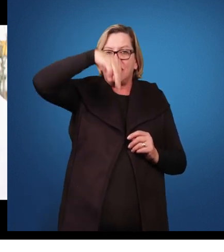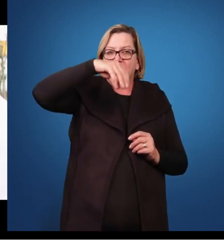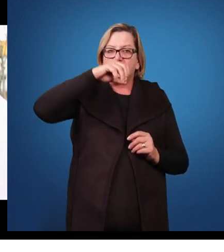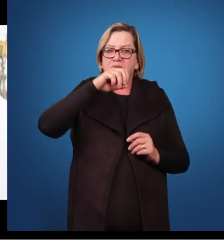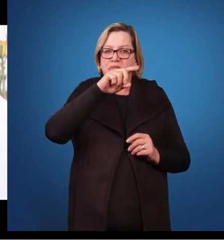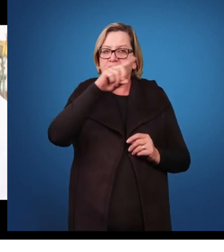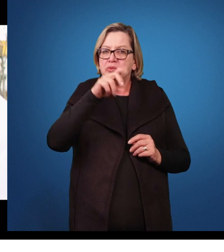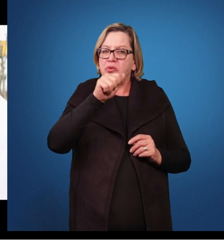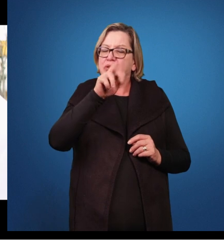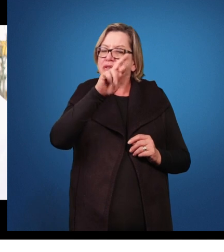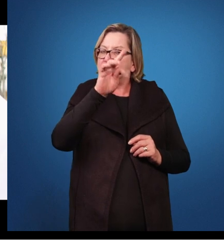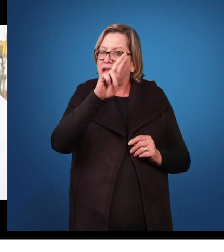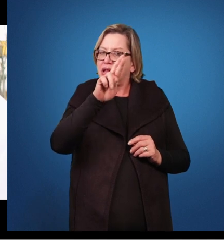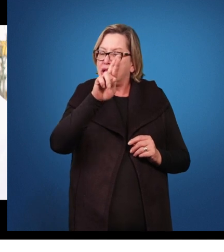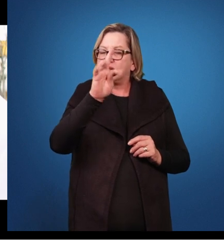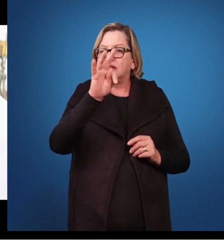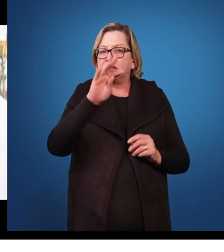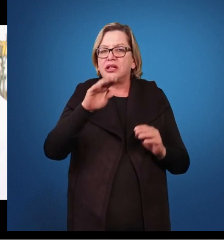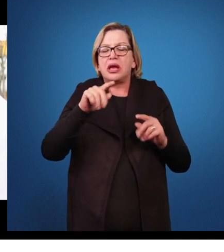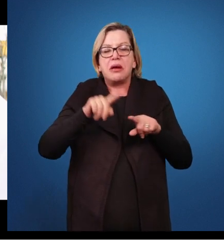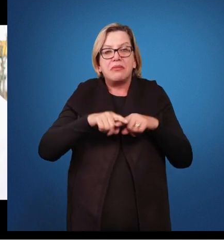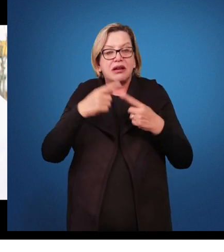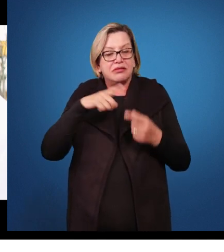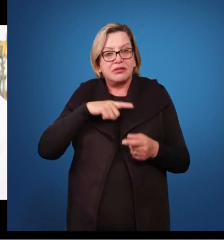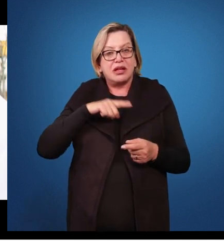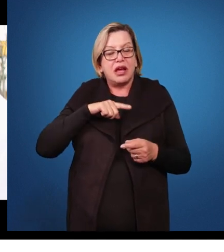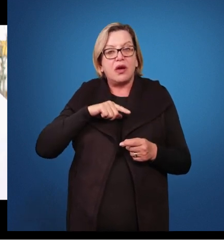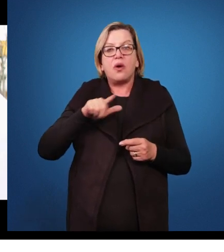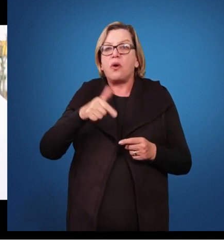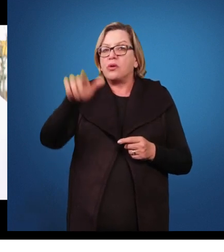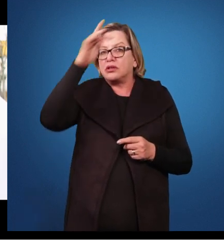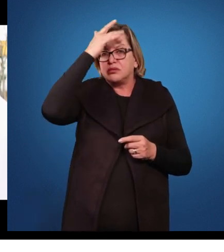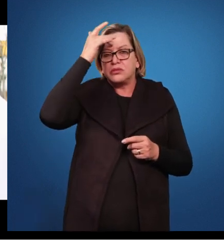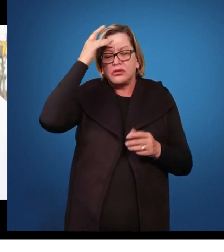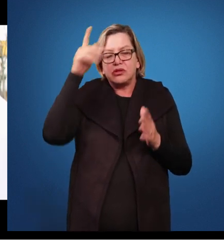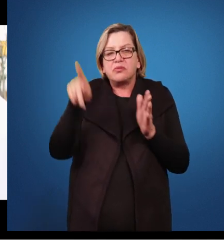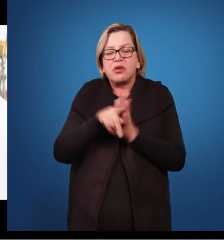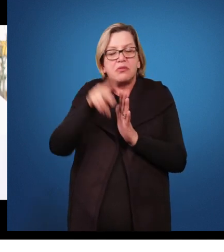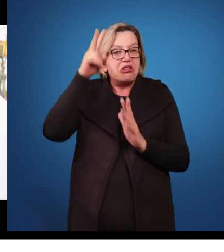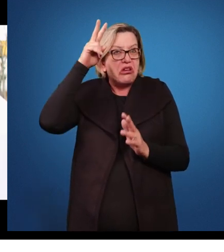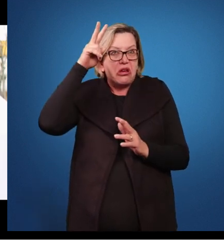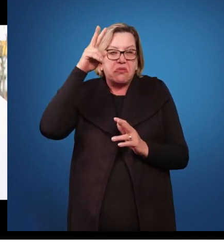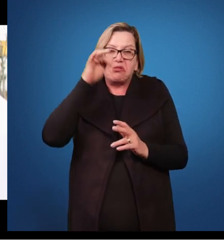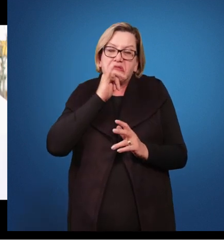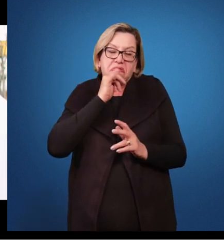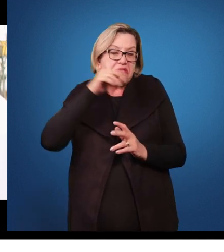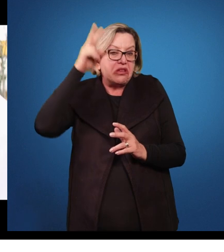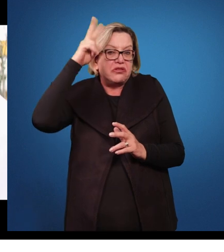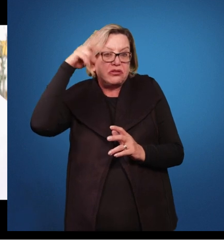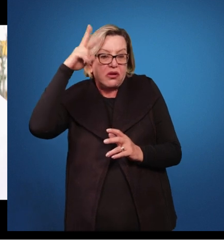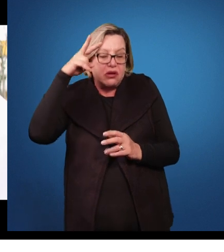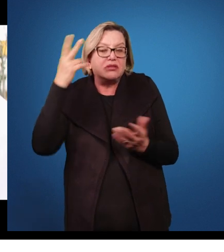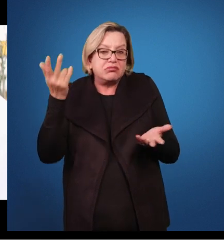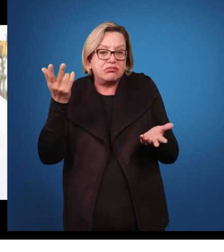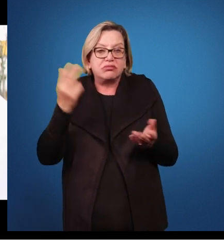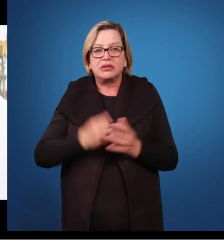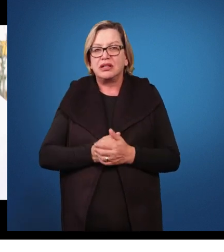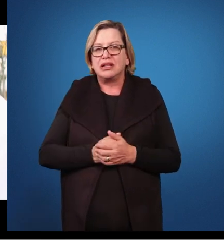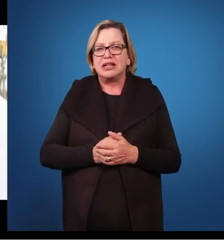tem outros aí, tanto na história, em outras áreas, né? No caso do prodígio, a gente pode dizer